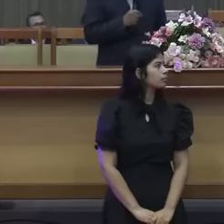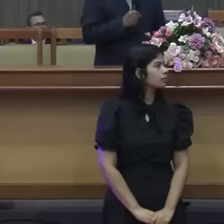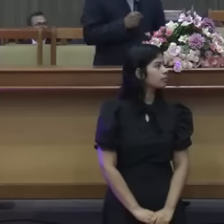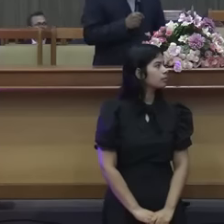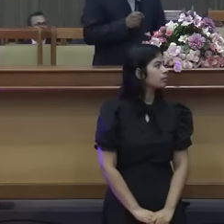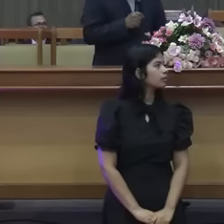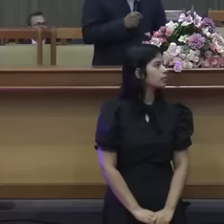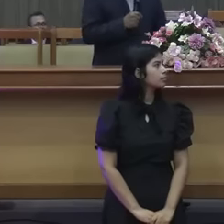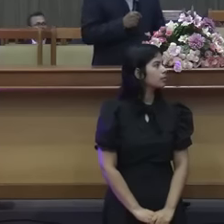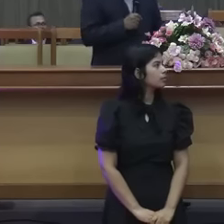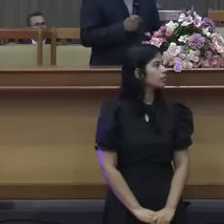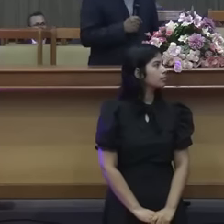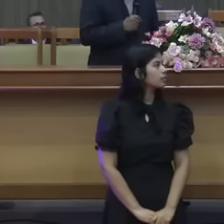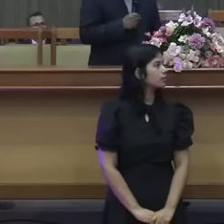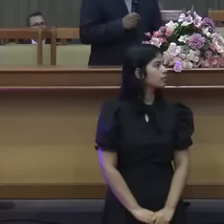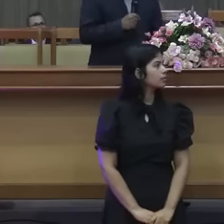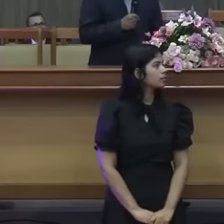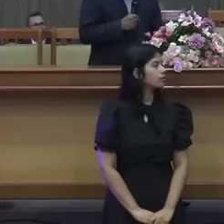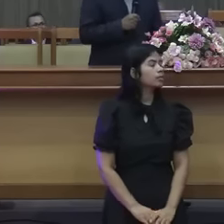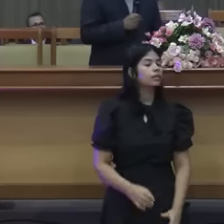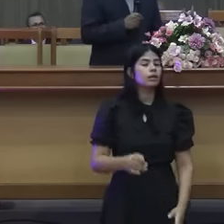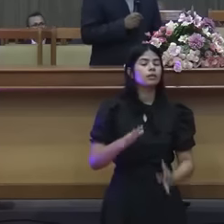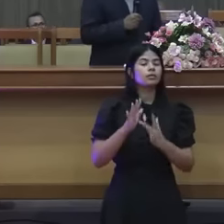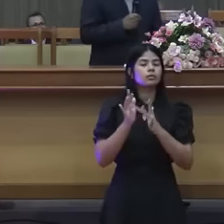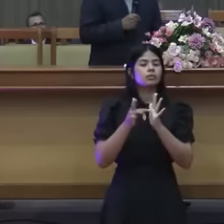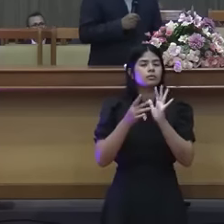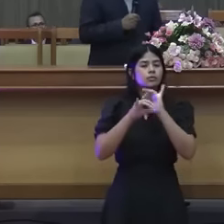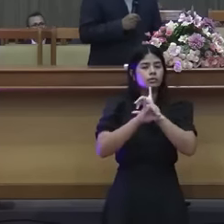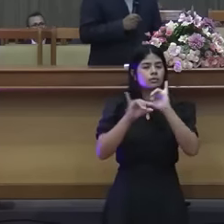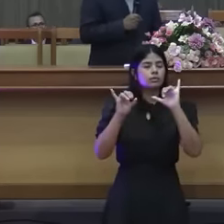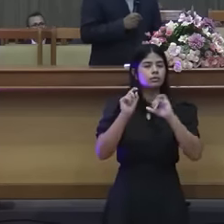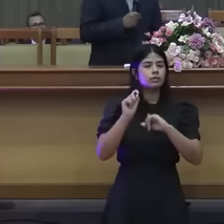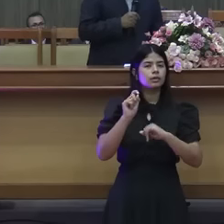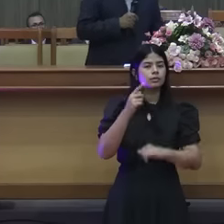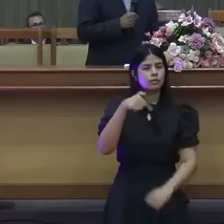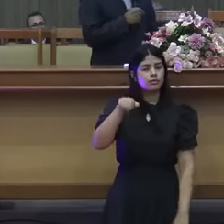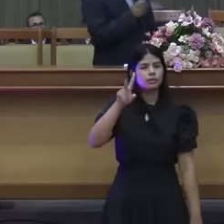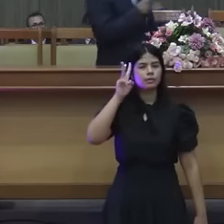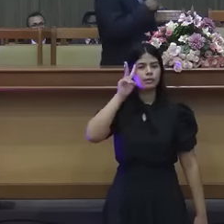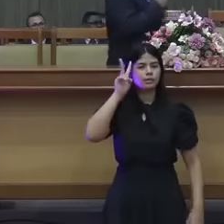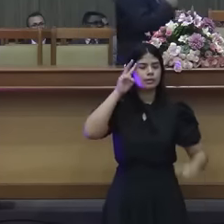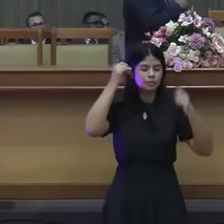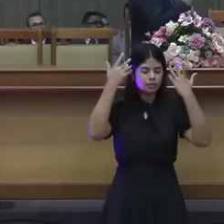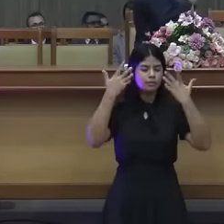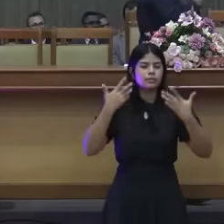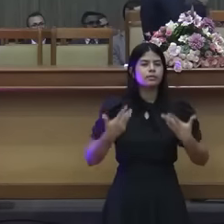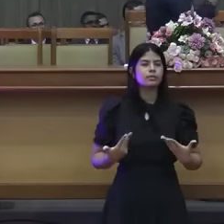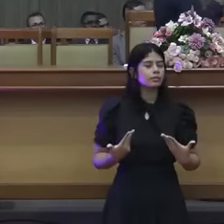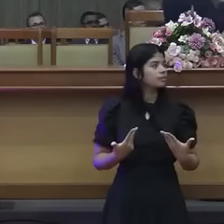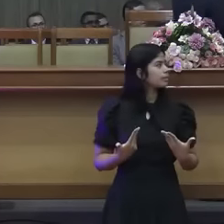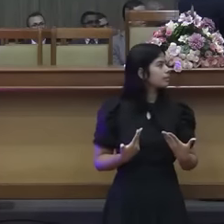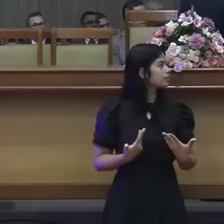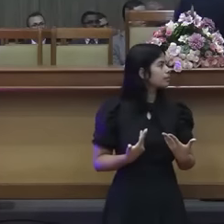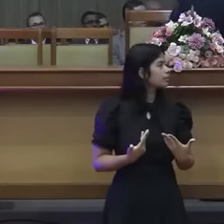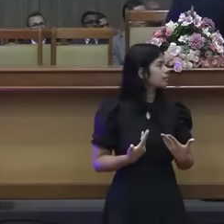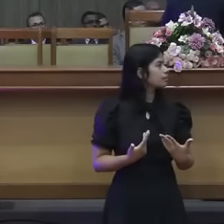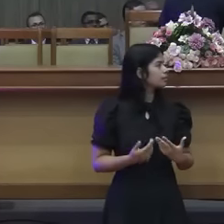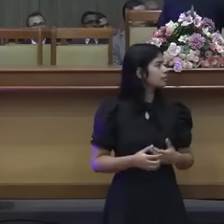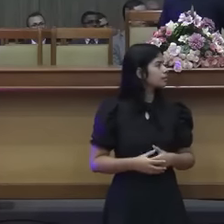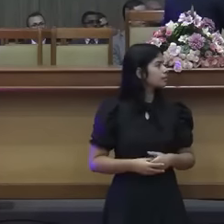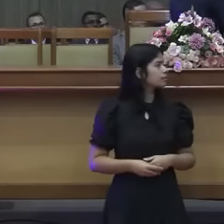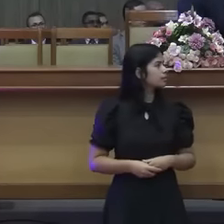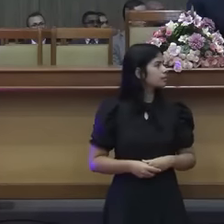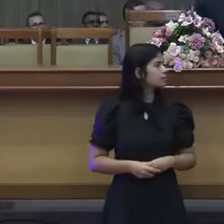irmãos, porque em tudo vos lembrais de mim e retendes os preceitos como vô-los entreguei. E retendes